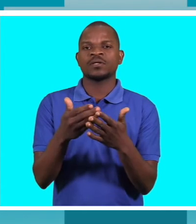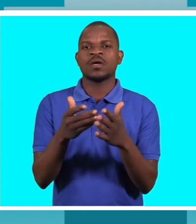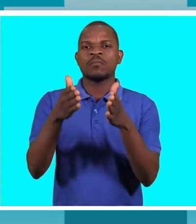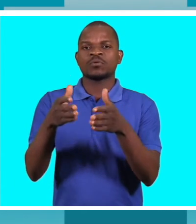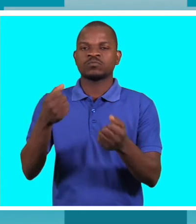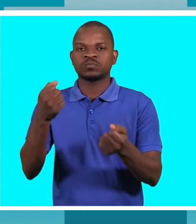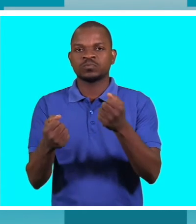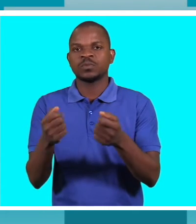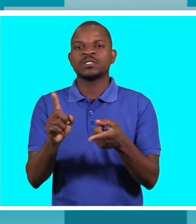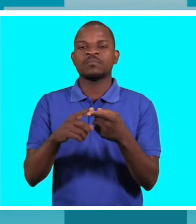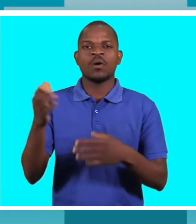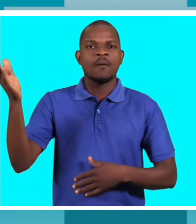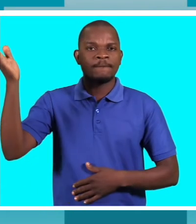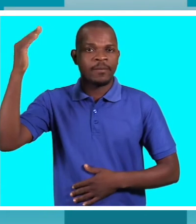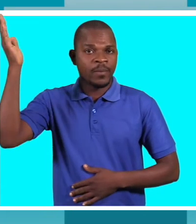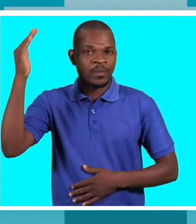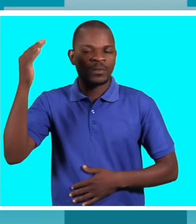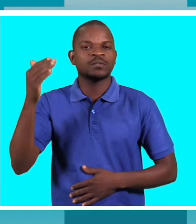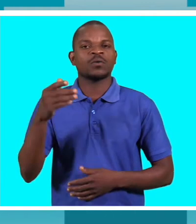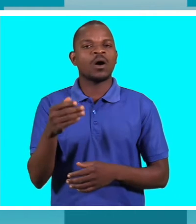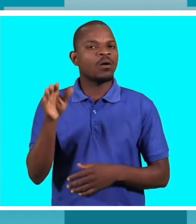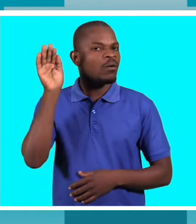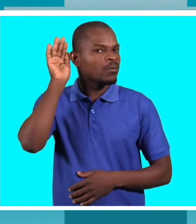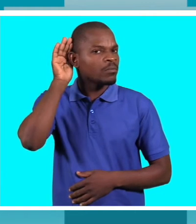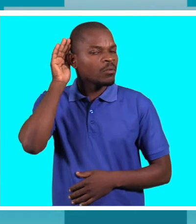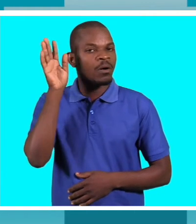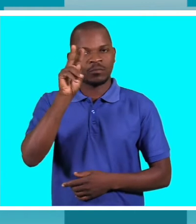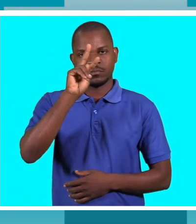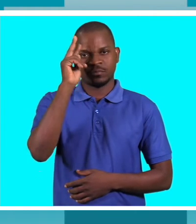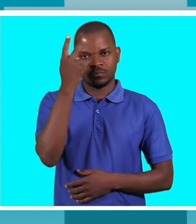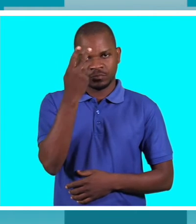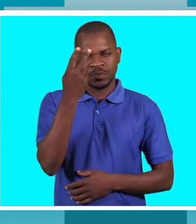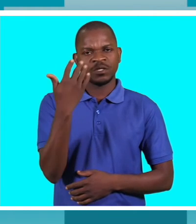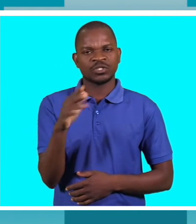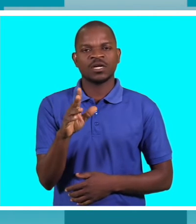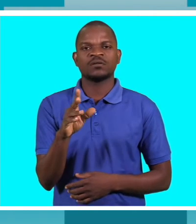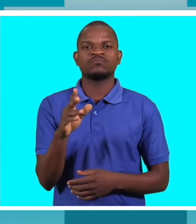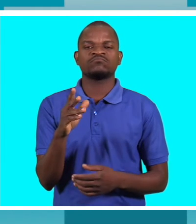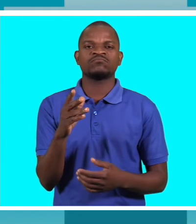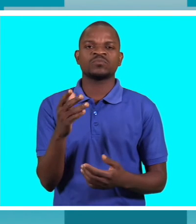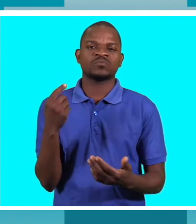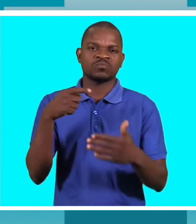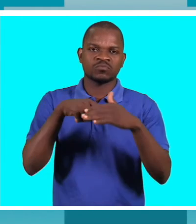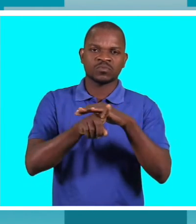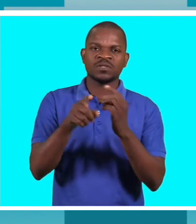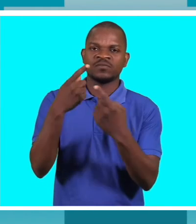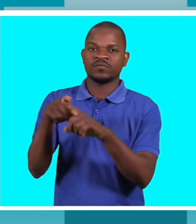sensibilizados nesse ponto já fomos às escolas desde setembro estamos a fazer várias